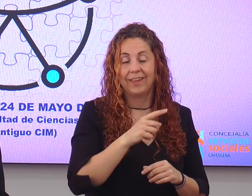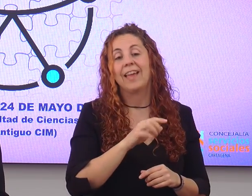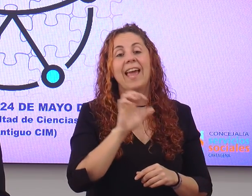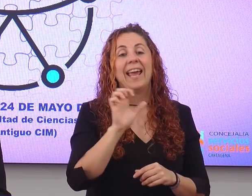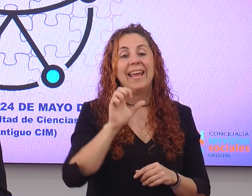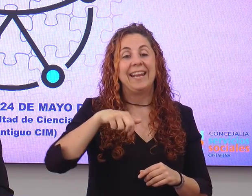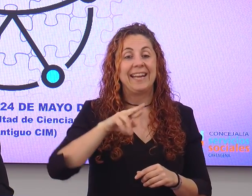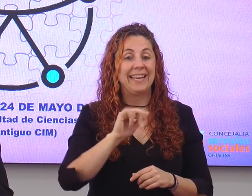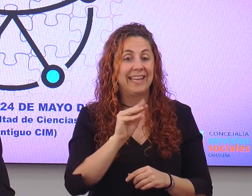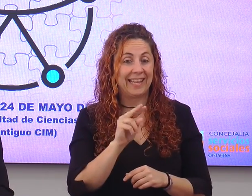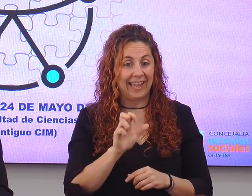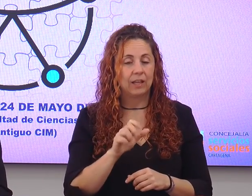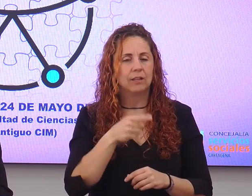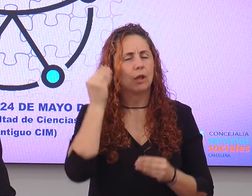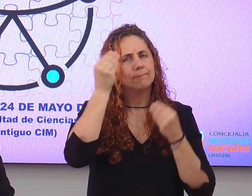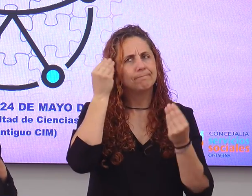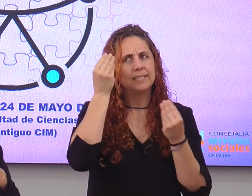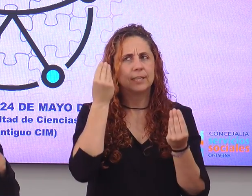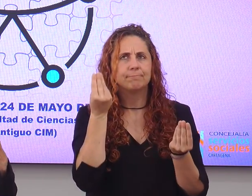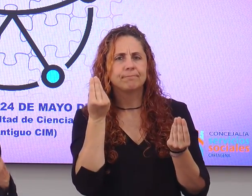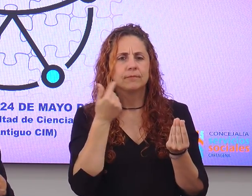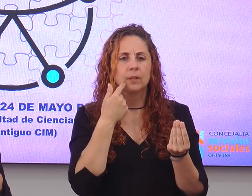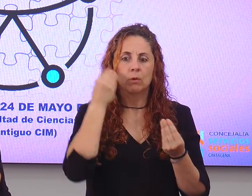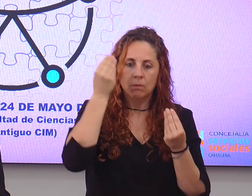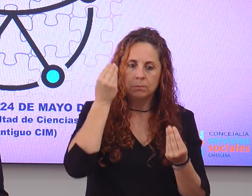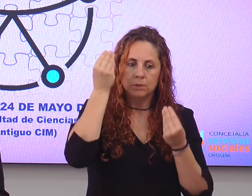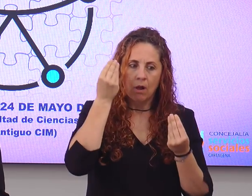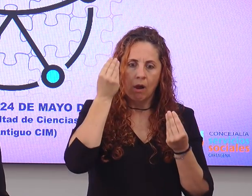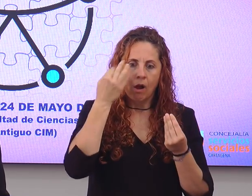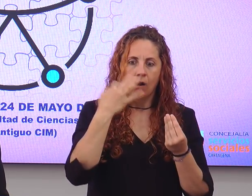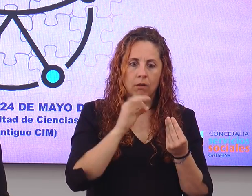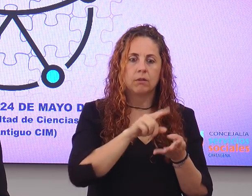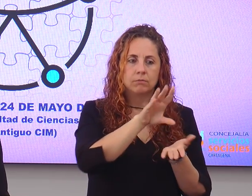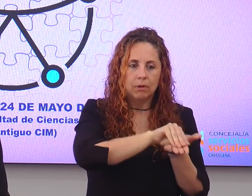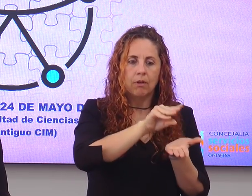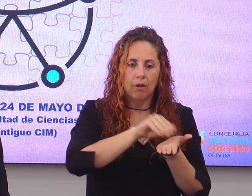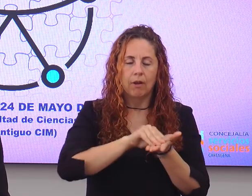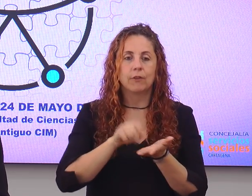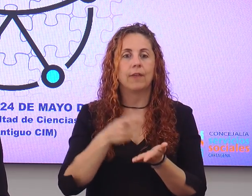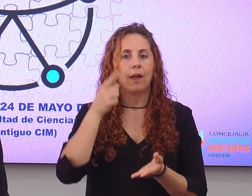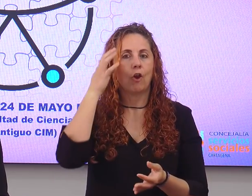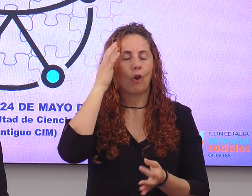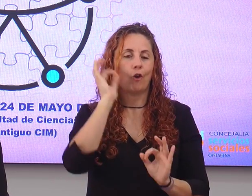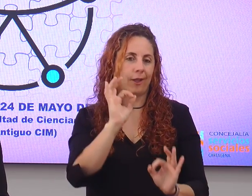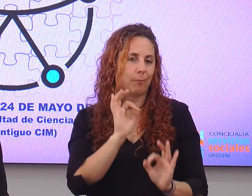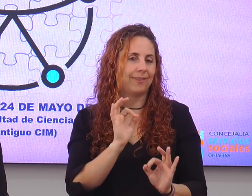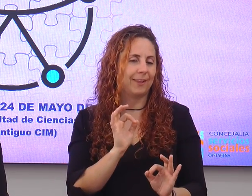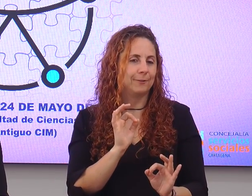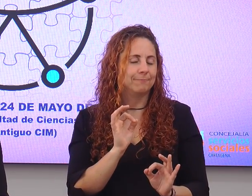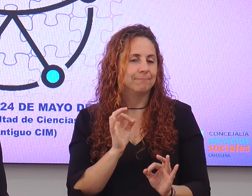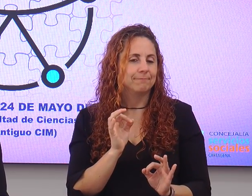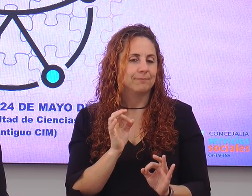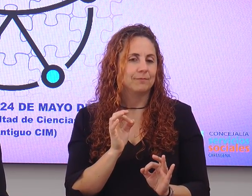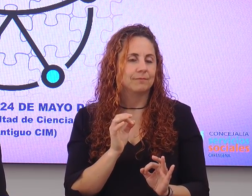Enrique la cabeza, se ponen a pensar y cuanto más piensan, más sacan, pues entonces, lógicamente, han